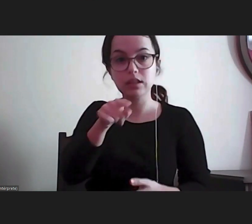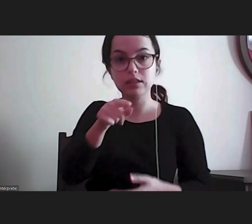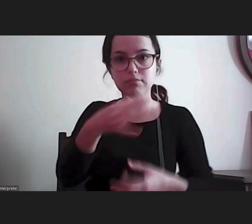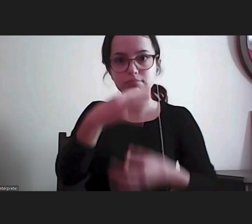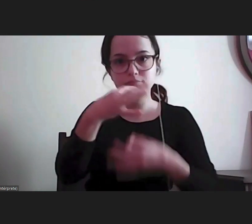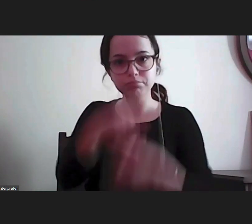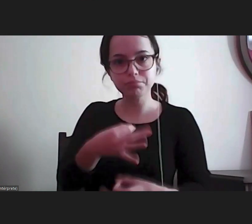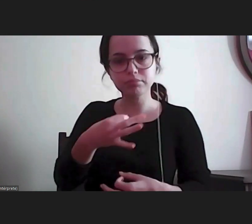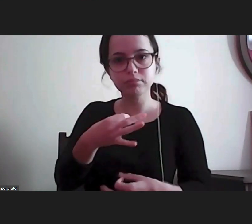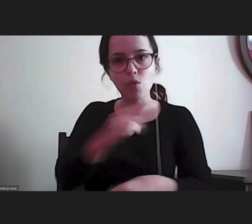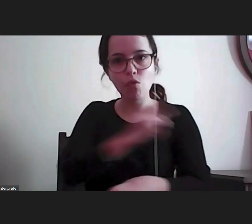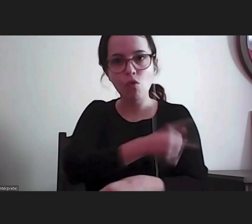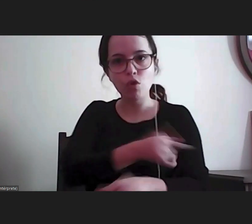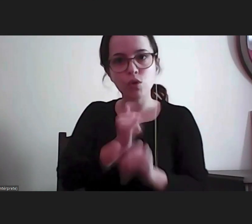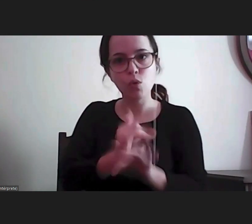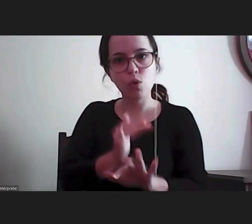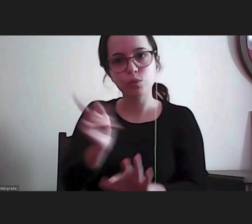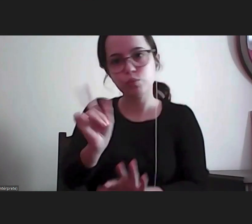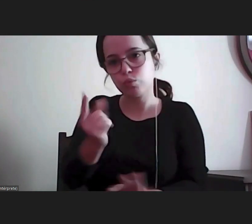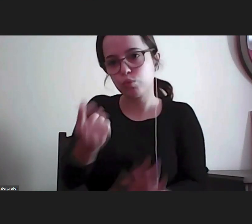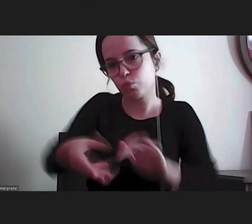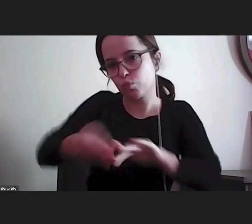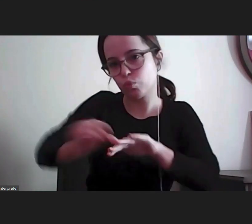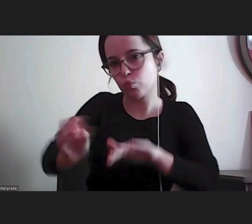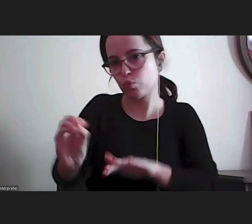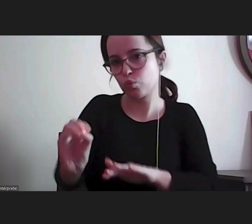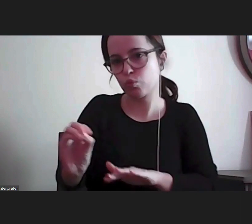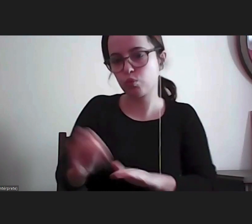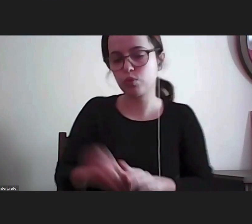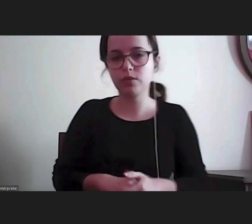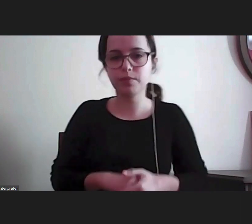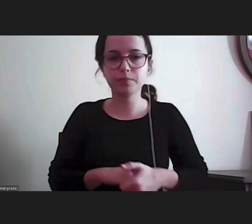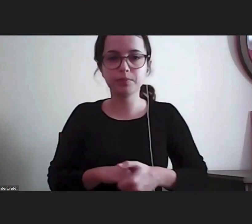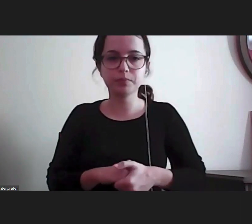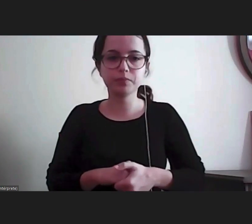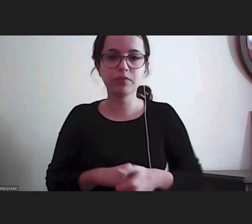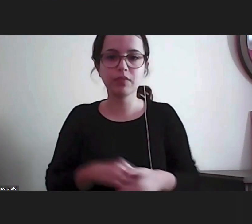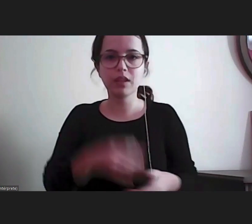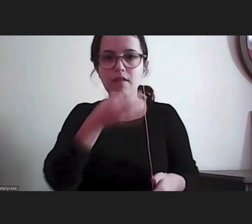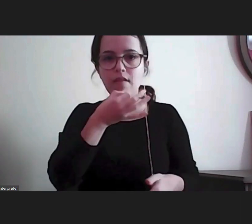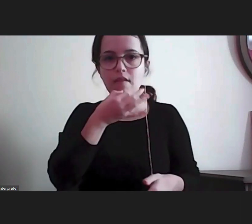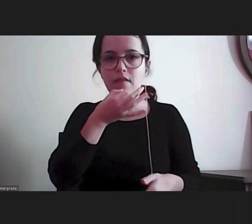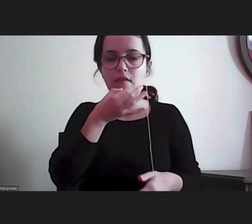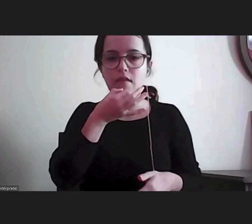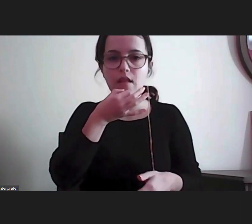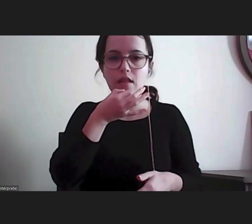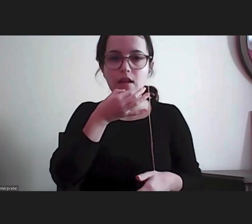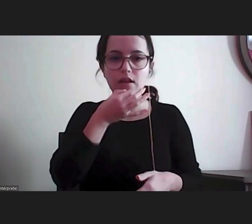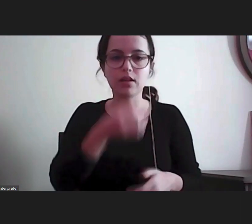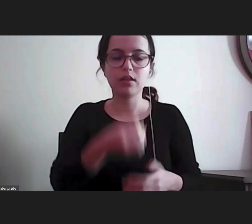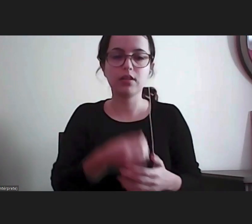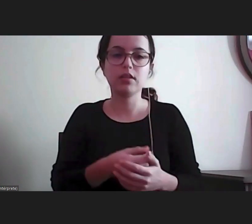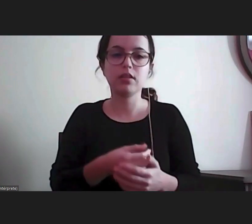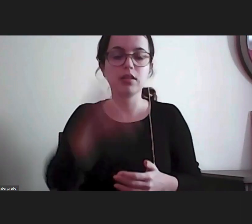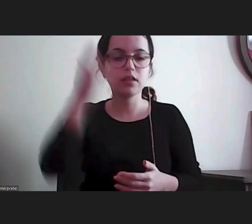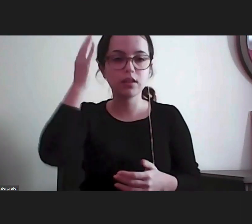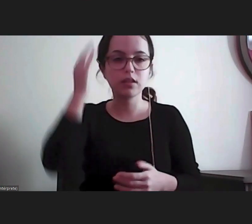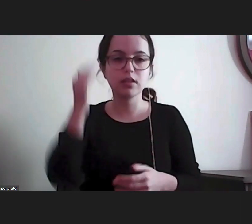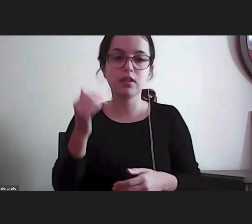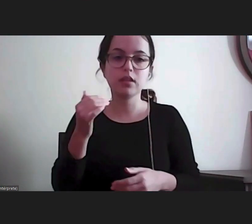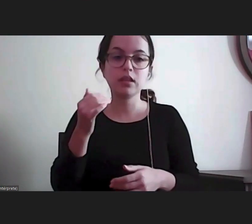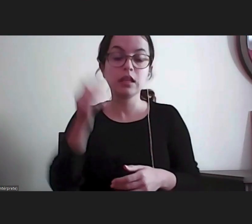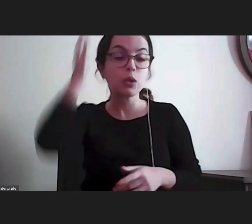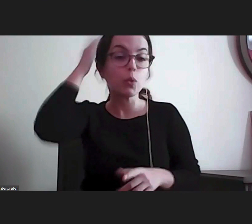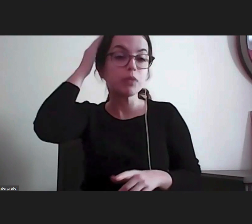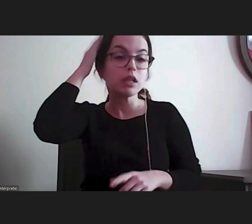não tem outra força além dessa. Portanto, falei já da independência, da sua competência, âmbito de atuação,